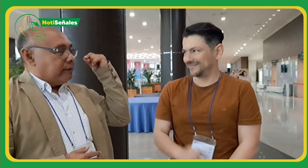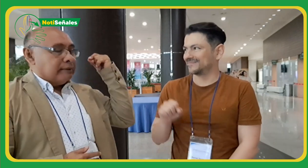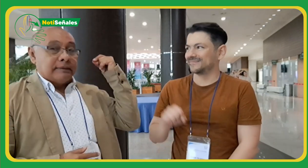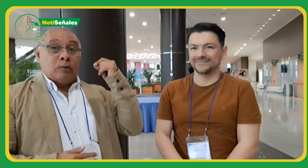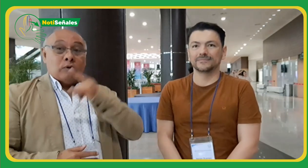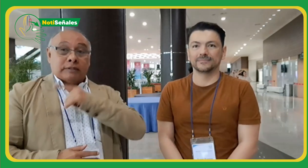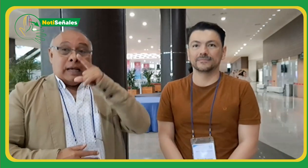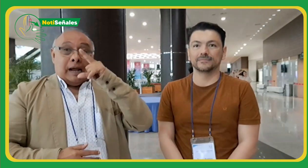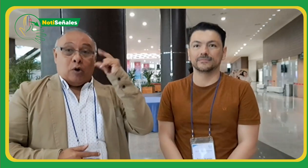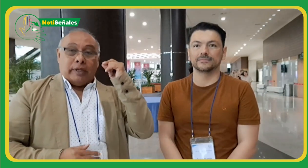de Gallagher,